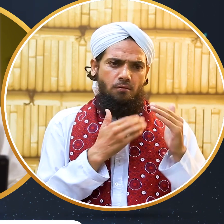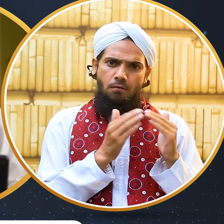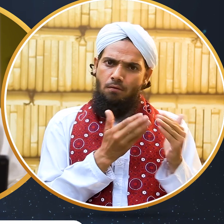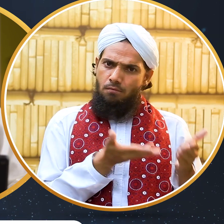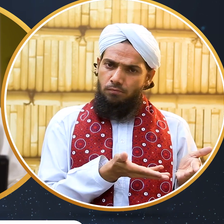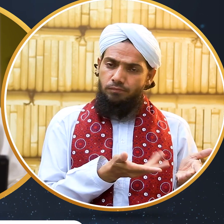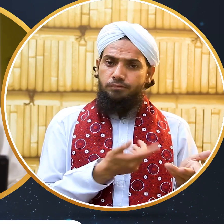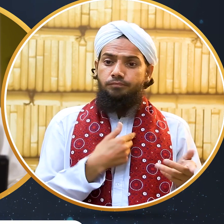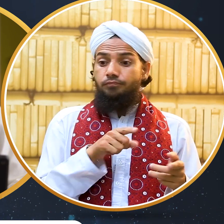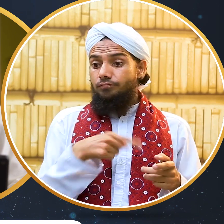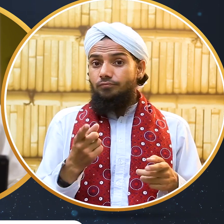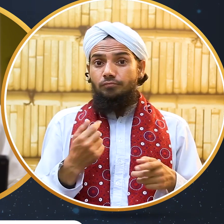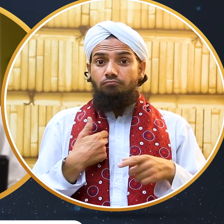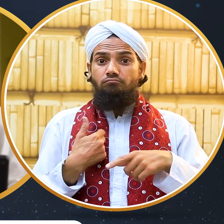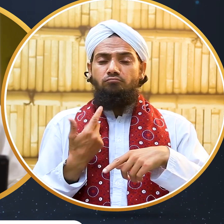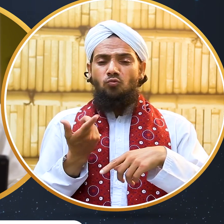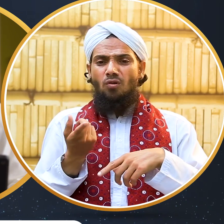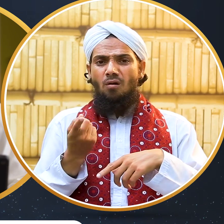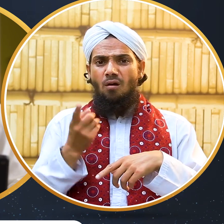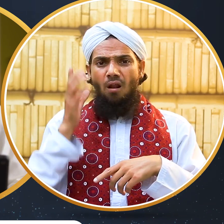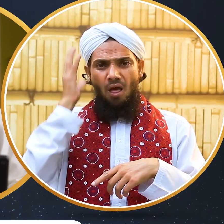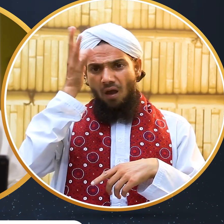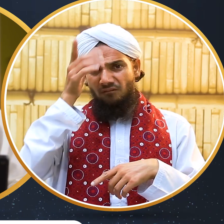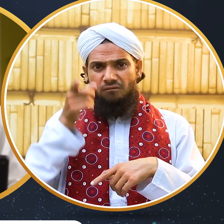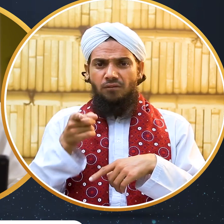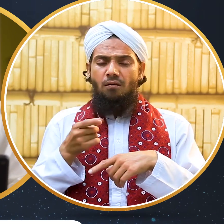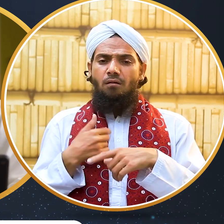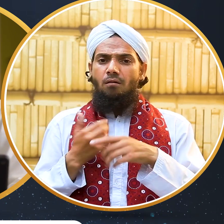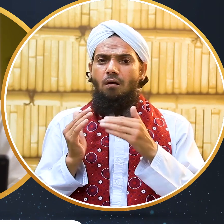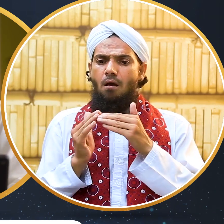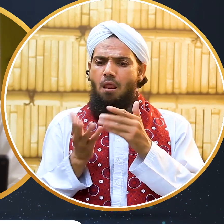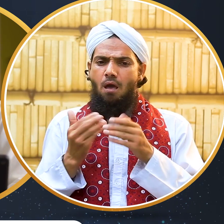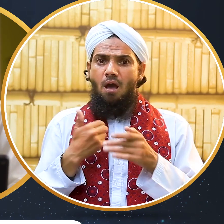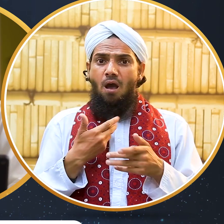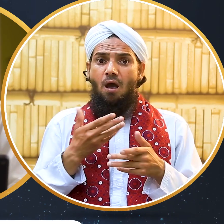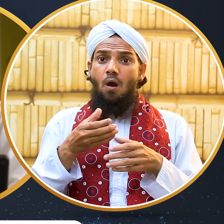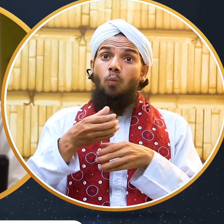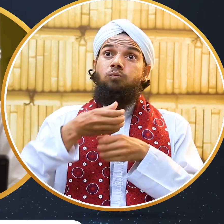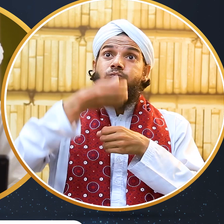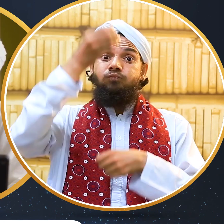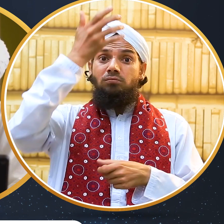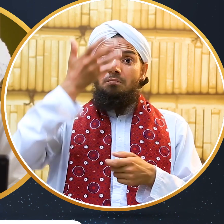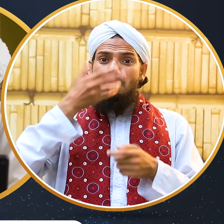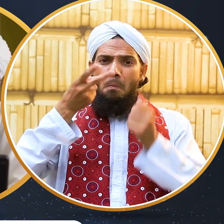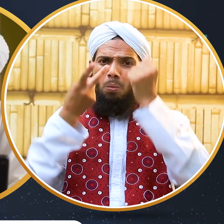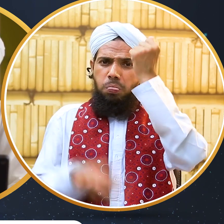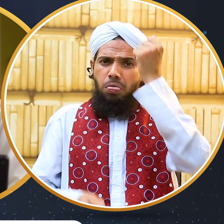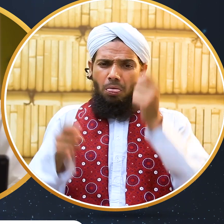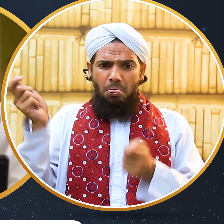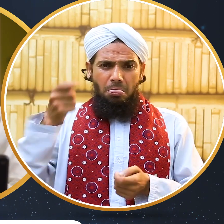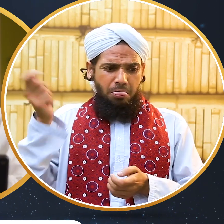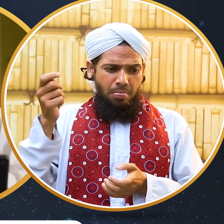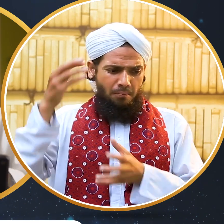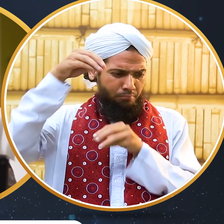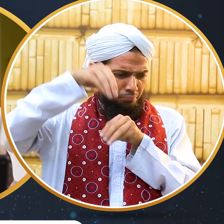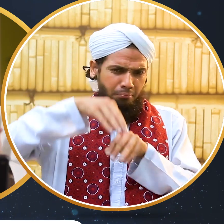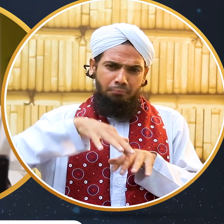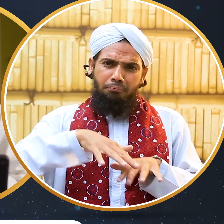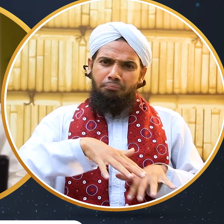پڑوس میں ایک شخص تھا جو روزانہ جانتے بوشتے پرنالے کے ذریعے گندگی آپ کے گھر میں بھیجتا تھا آپ کو یوں